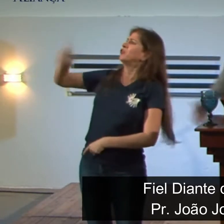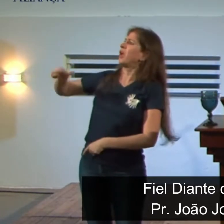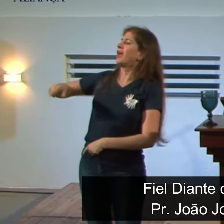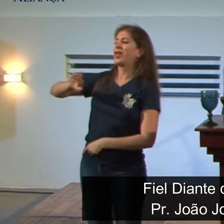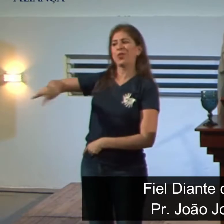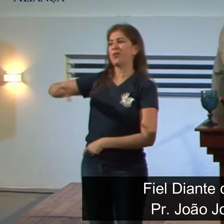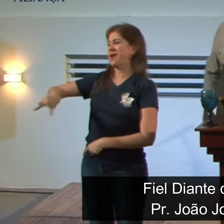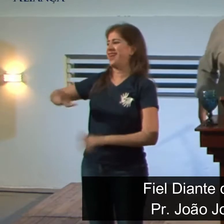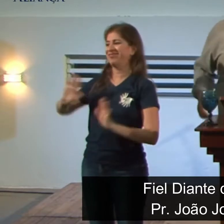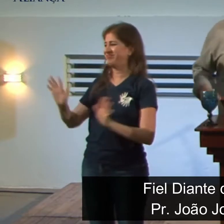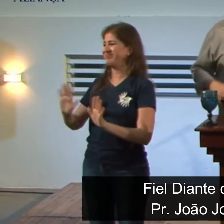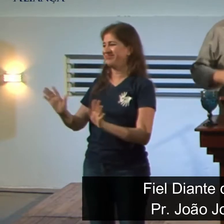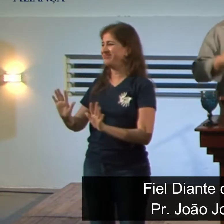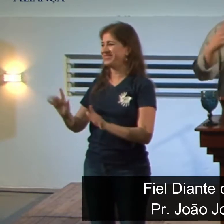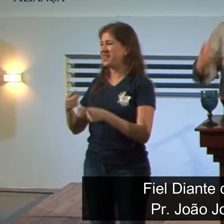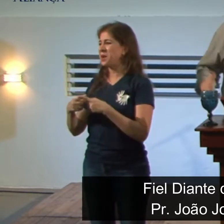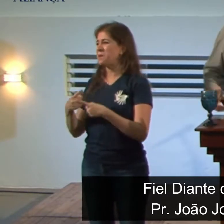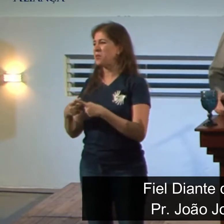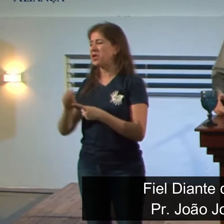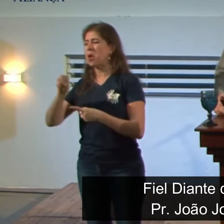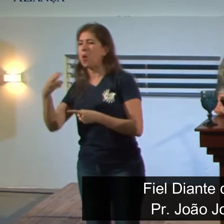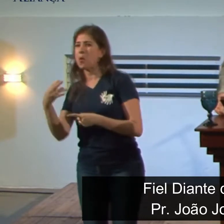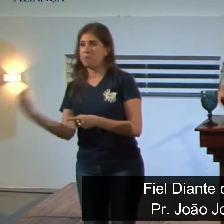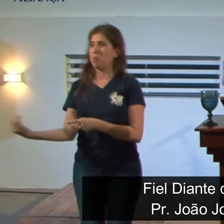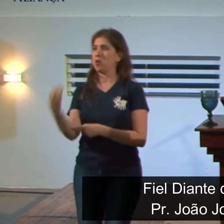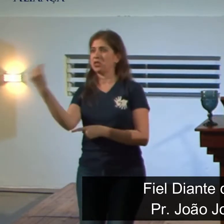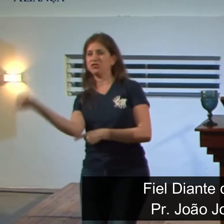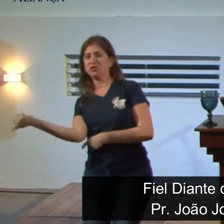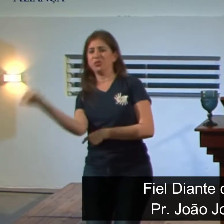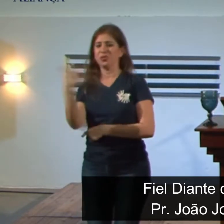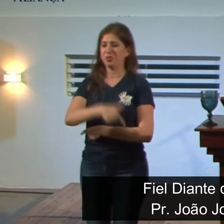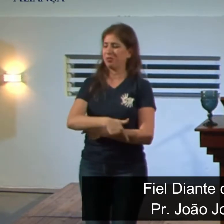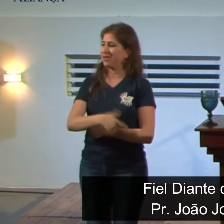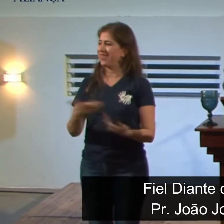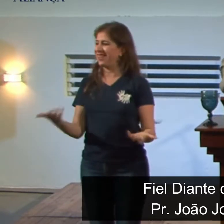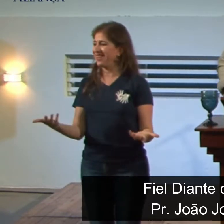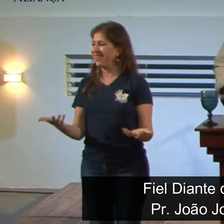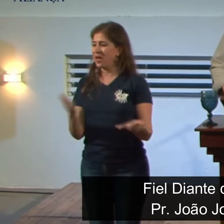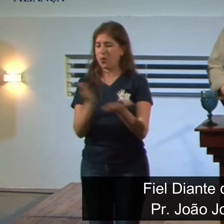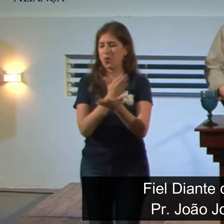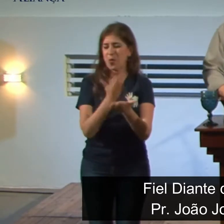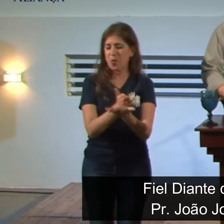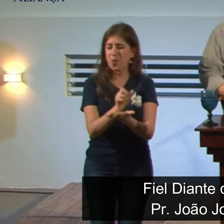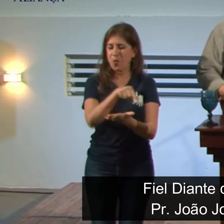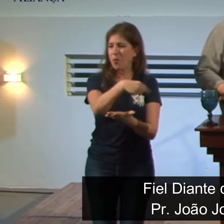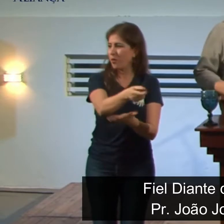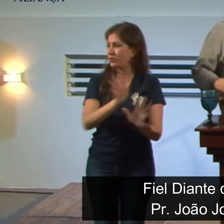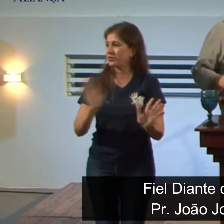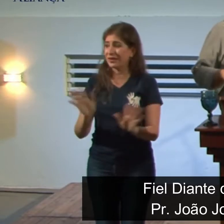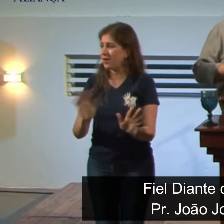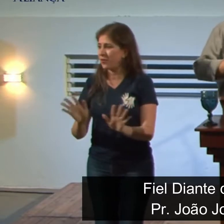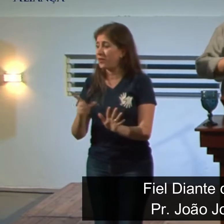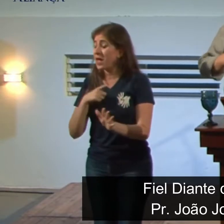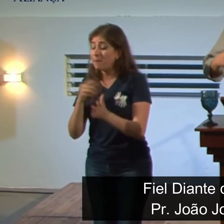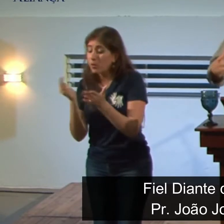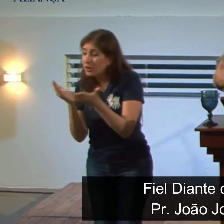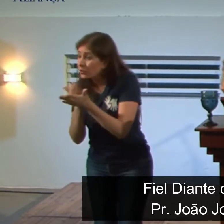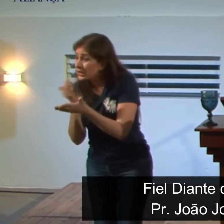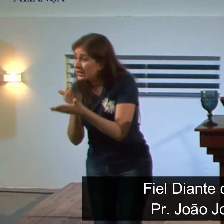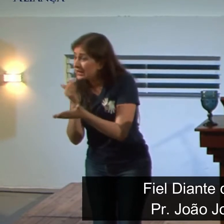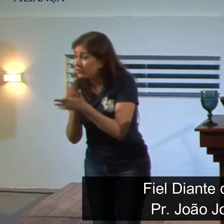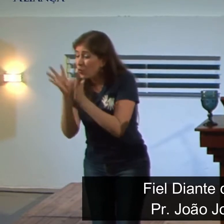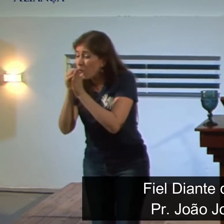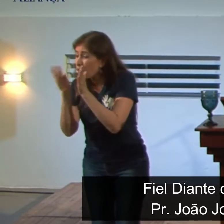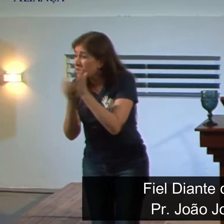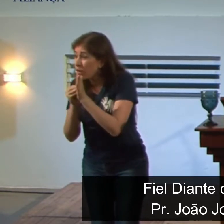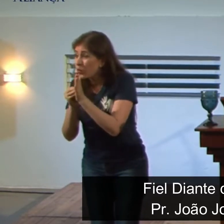simplesmente por causa de uma relevância maior do que o simples fato desses livros terem um maior